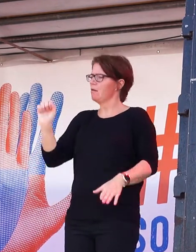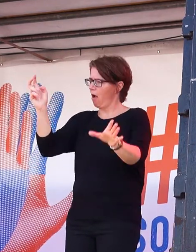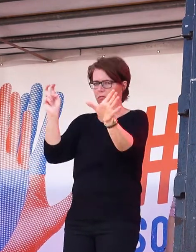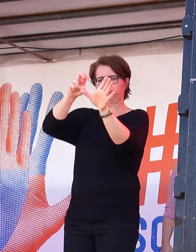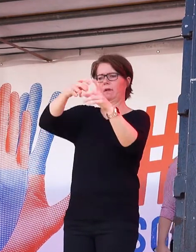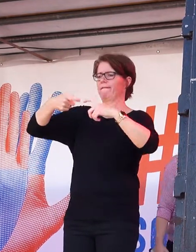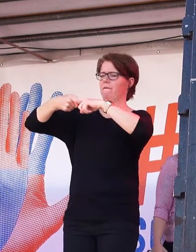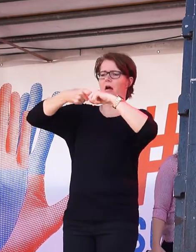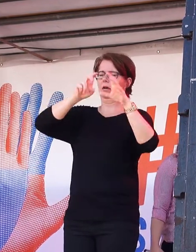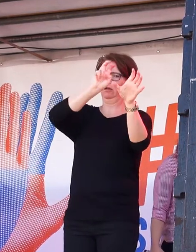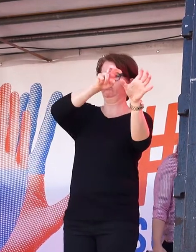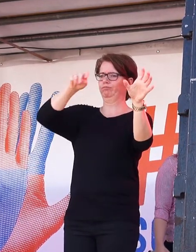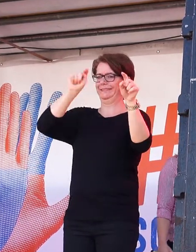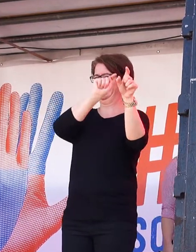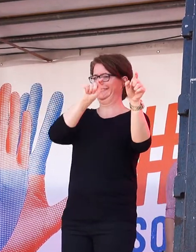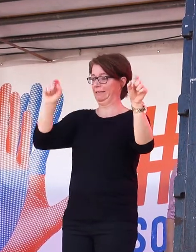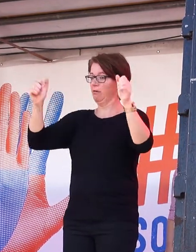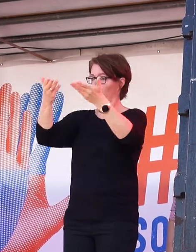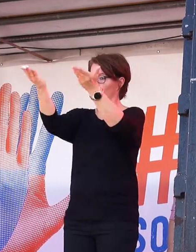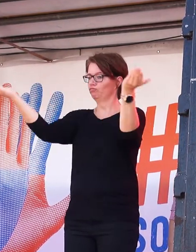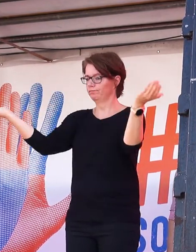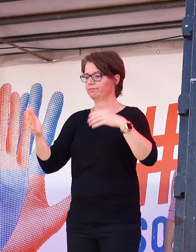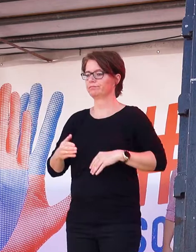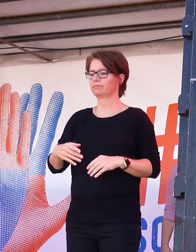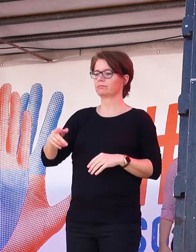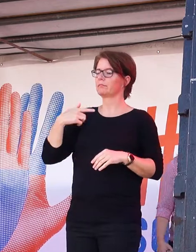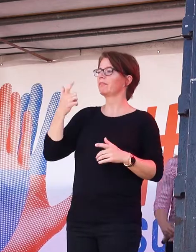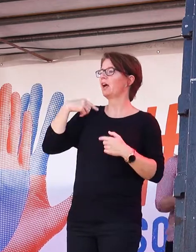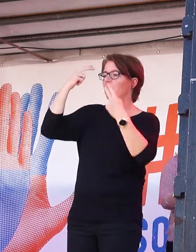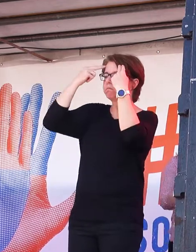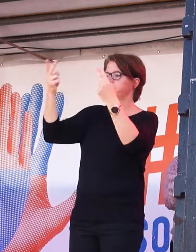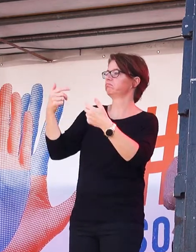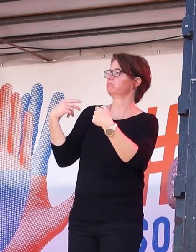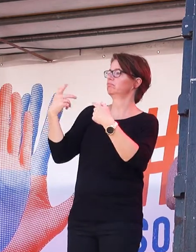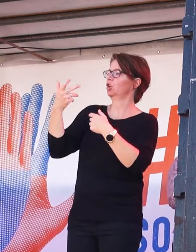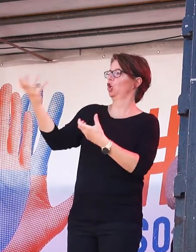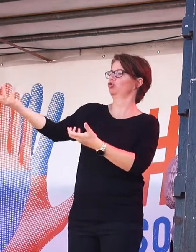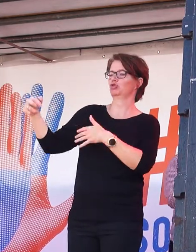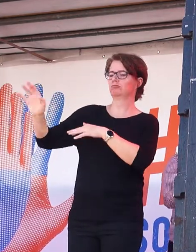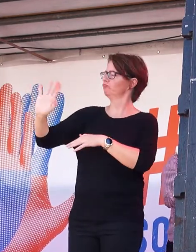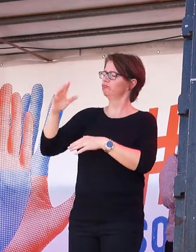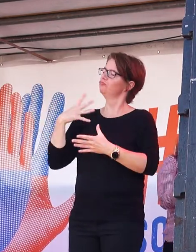denn wir wollen ein Zeichen setzen, bei uns bleibt niemand zurück. Wir nehmen alle mit, alle!